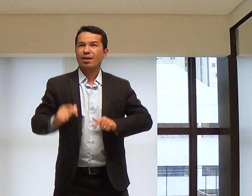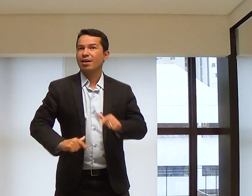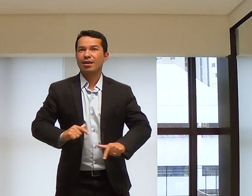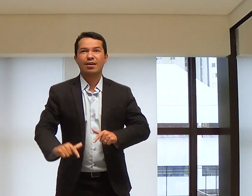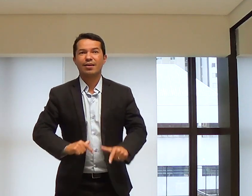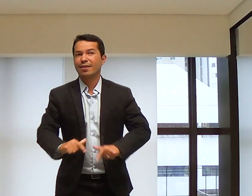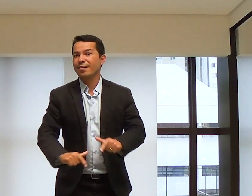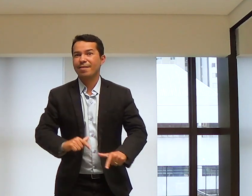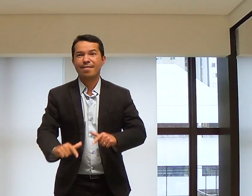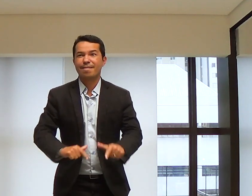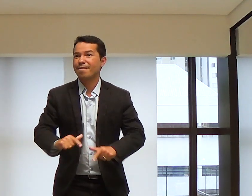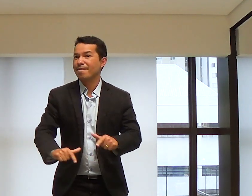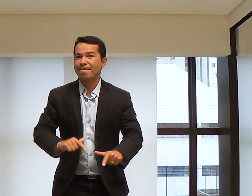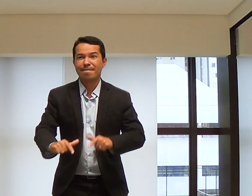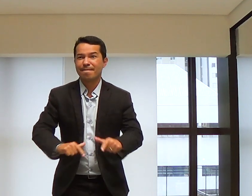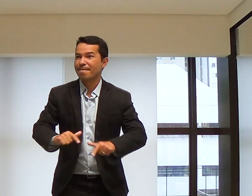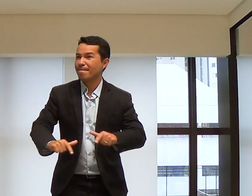Deus. Sabe? E trabalhava.